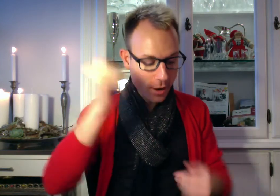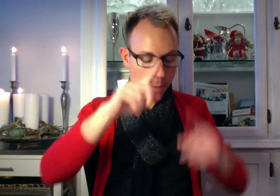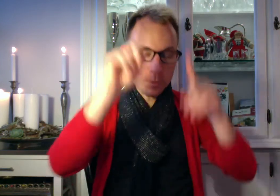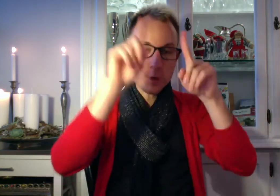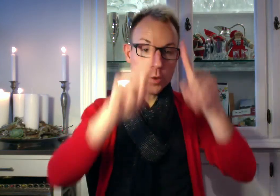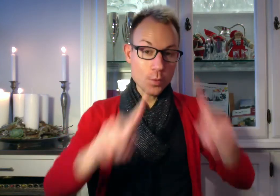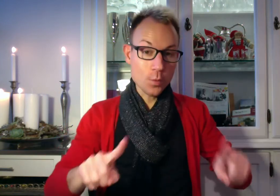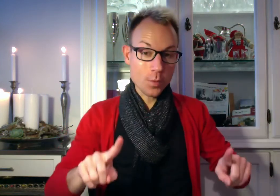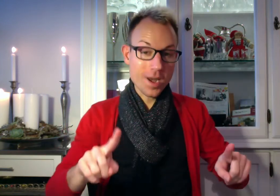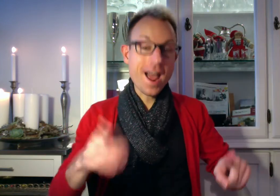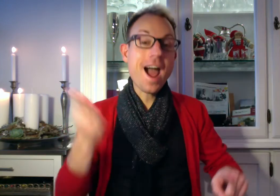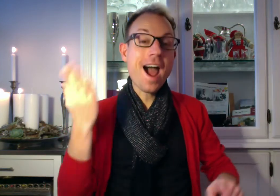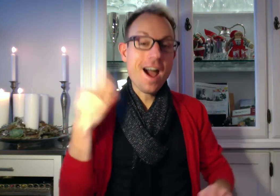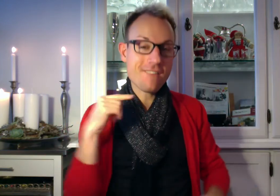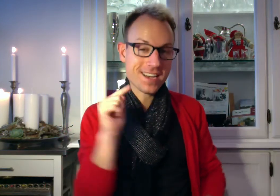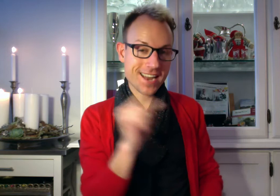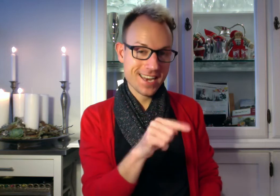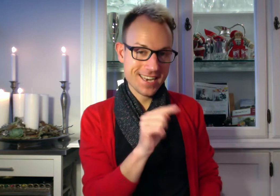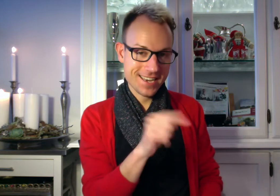om julen. var derinde.